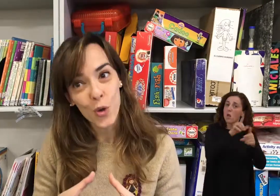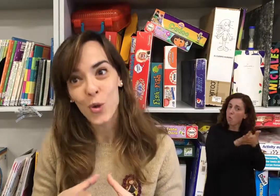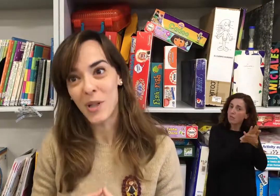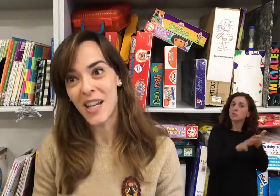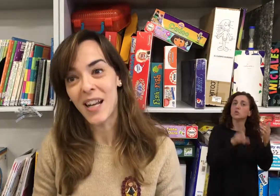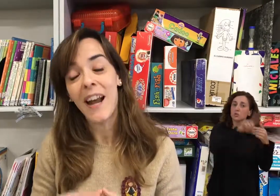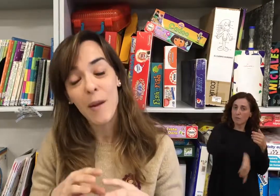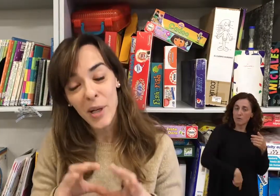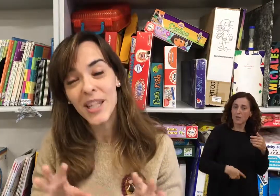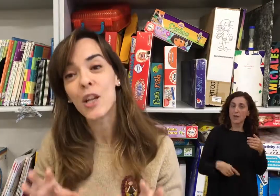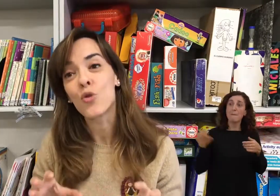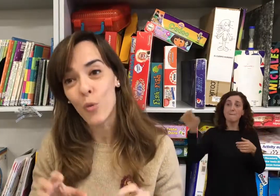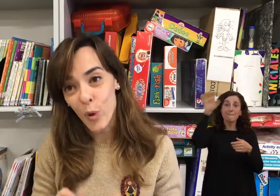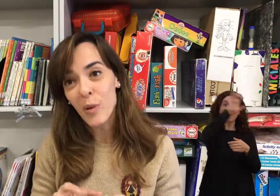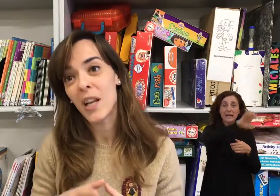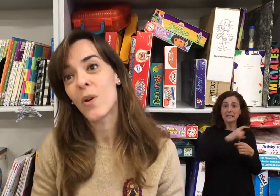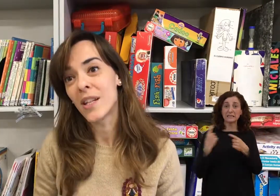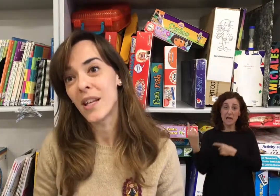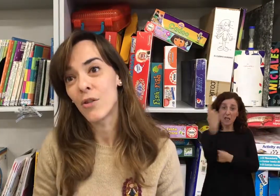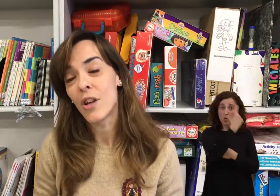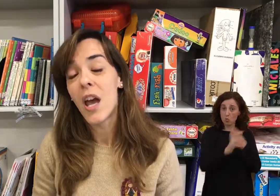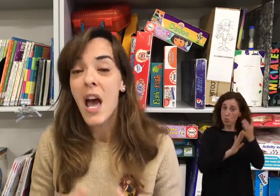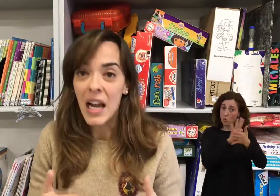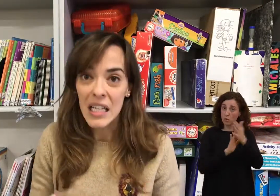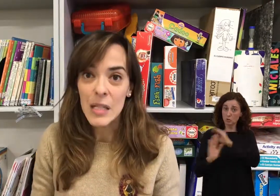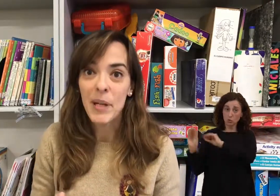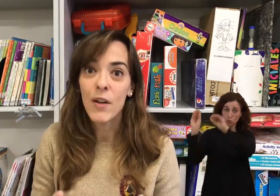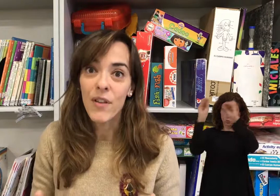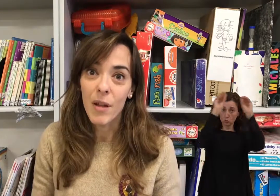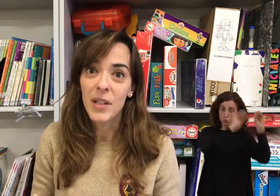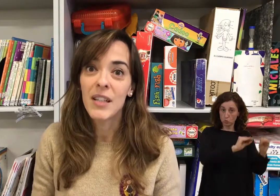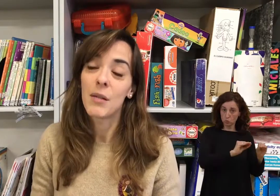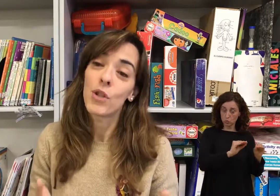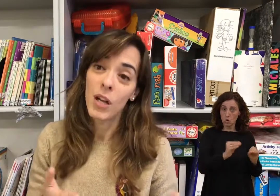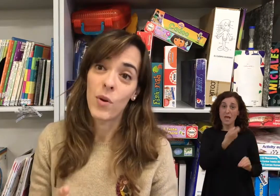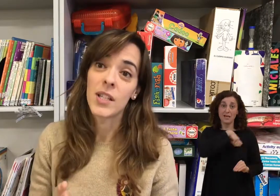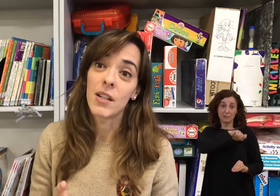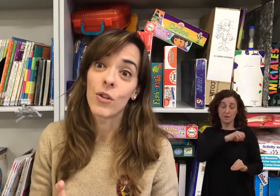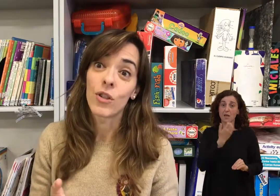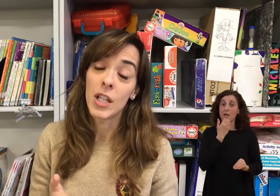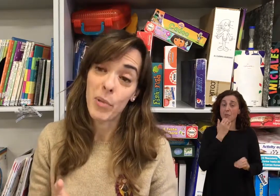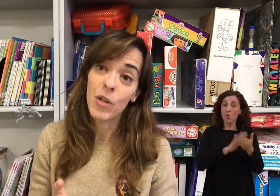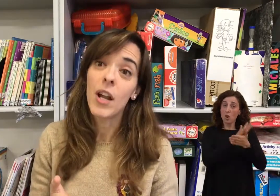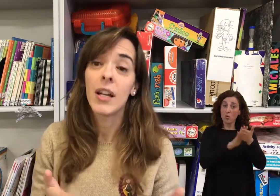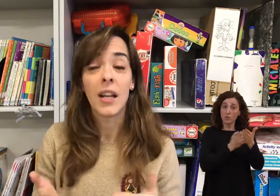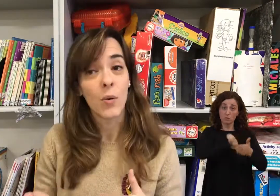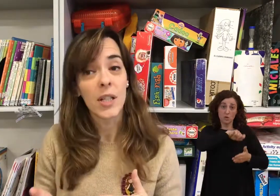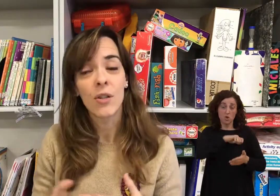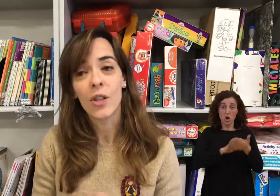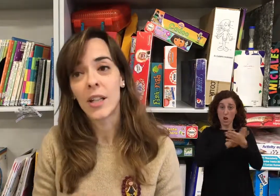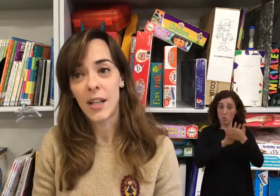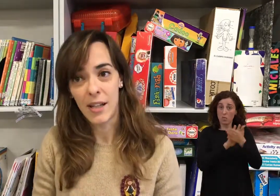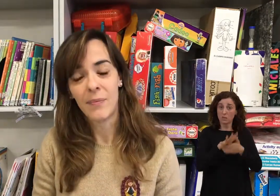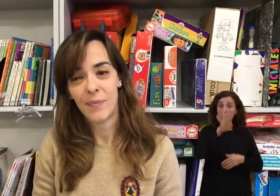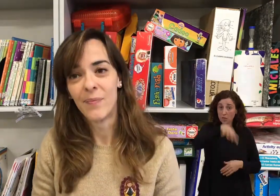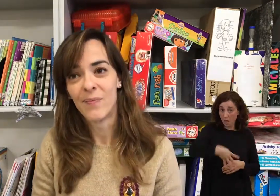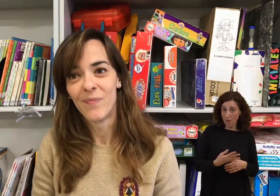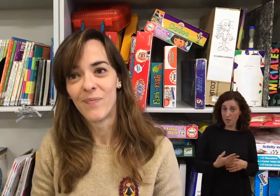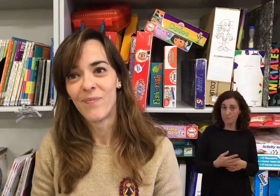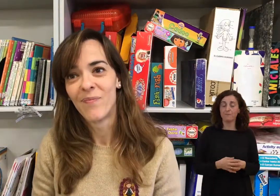es universal. Cada país tiene su propia lengua de signos. Aquí en España, oficialmente, tenemos la lengua de signos española y la lengua de signos catalana. ¿Y cómo